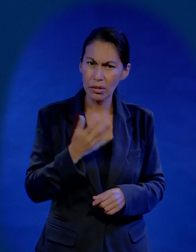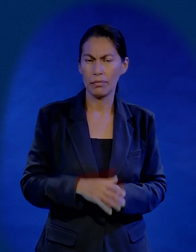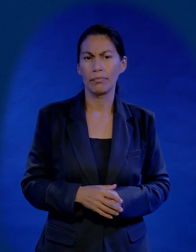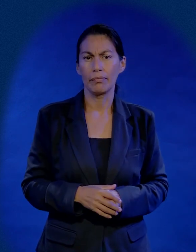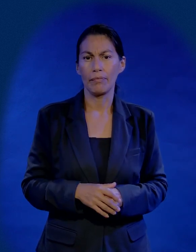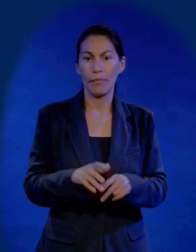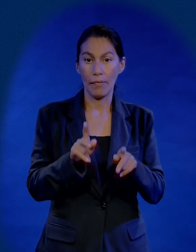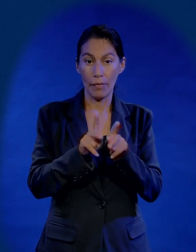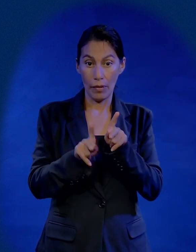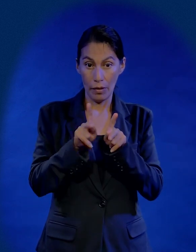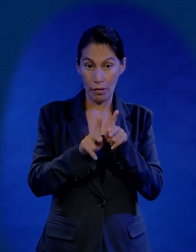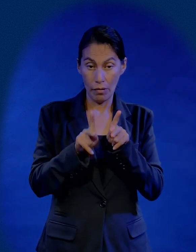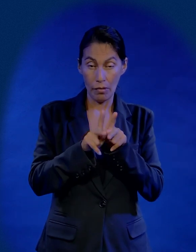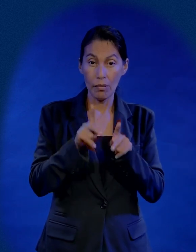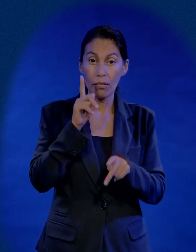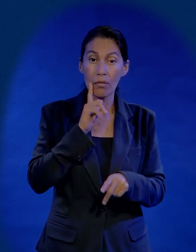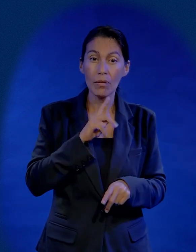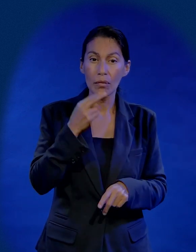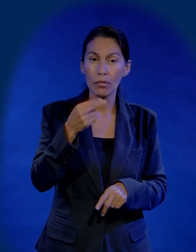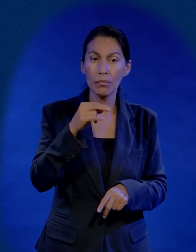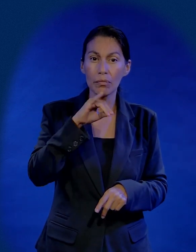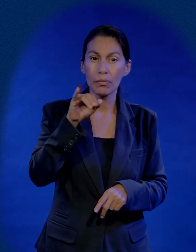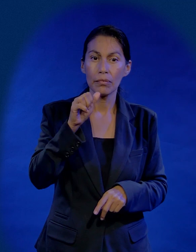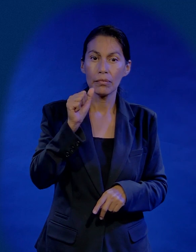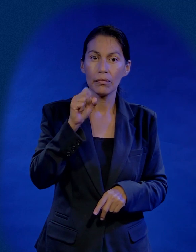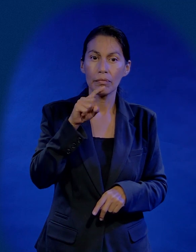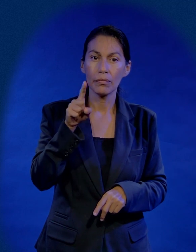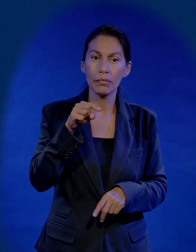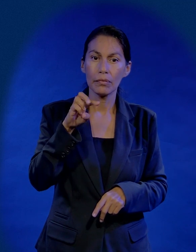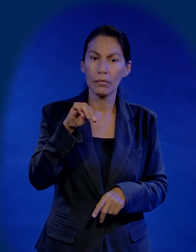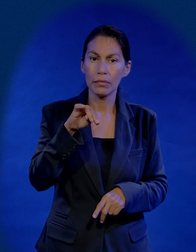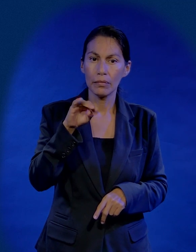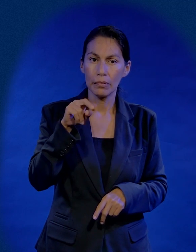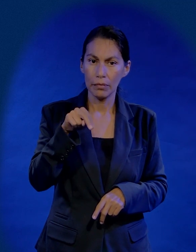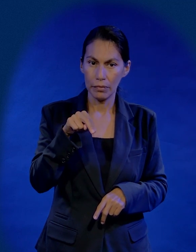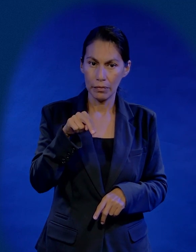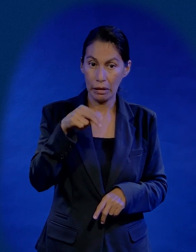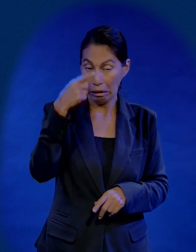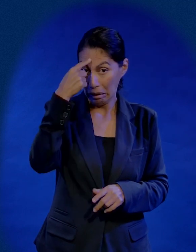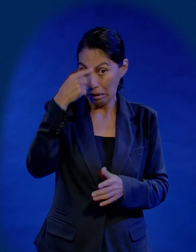yo quería ser un médico mi prima Yasmin creo que anda por aquí